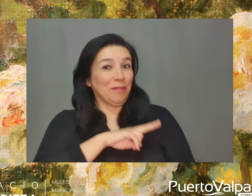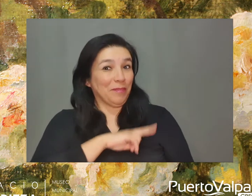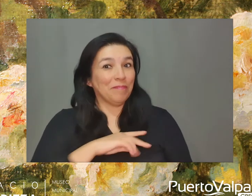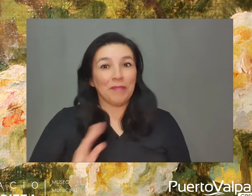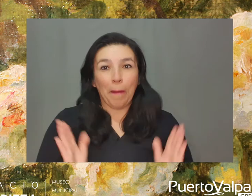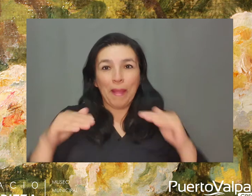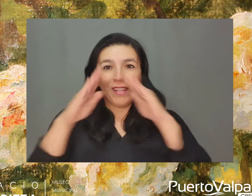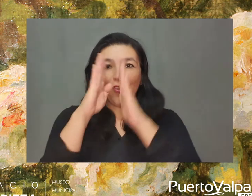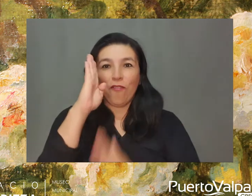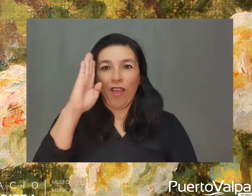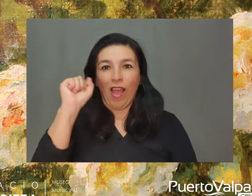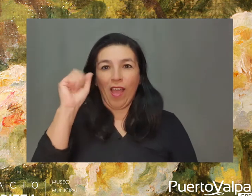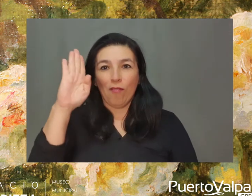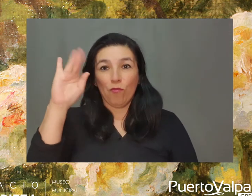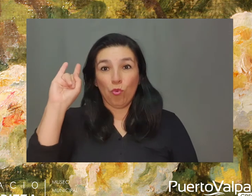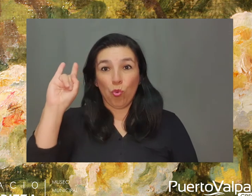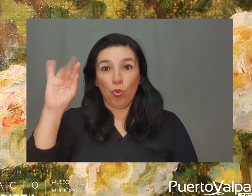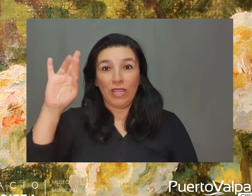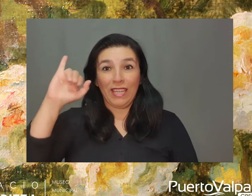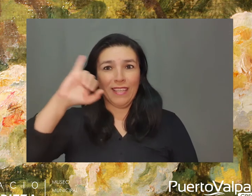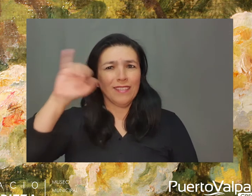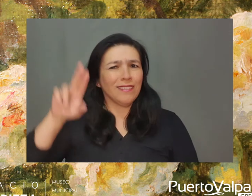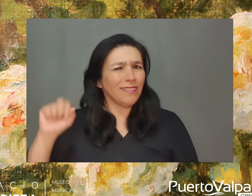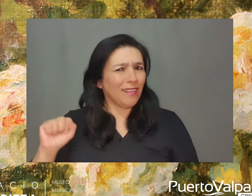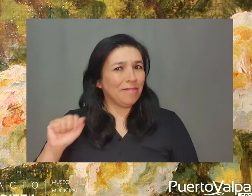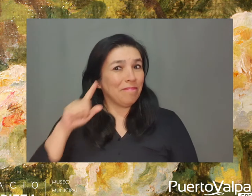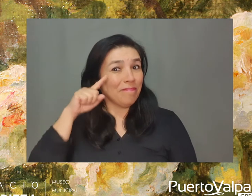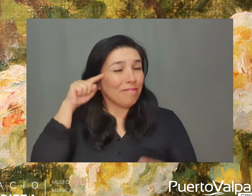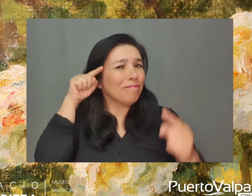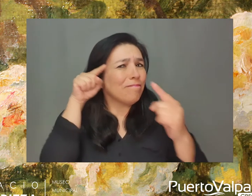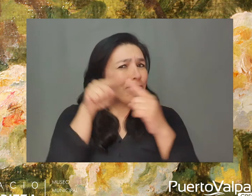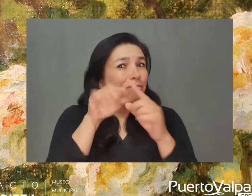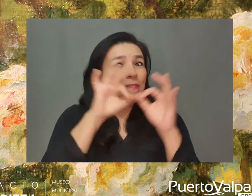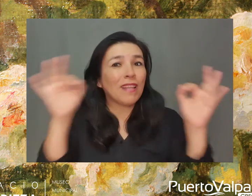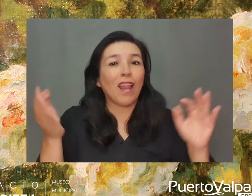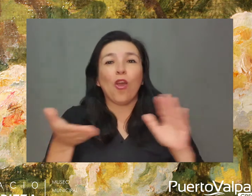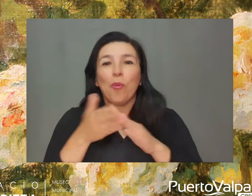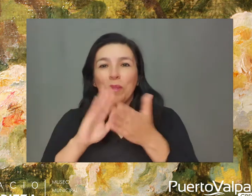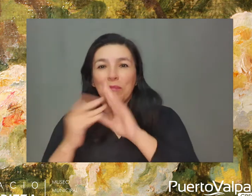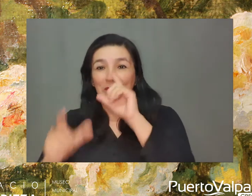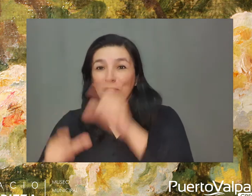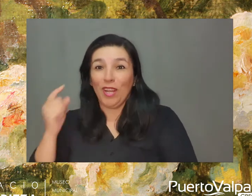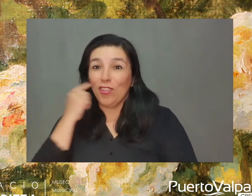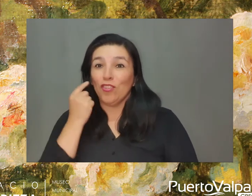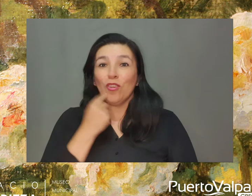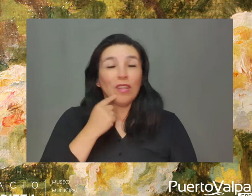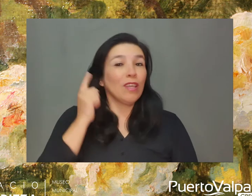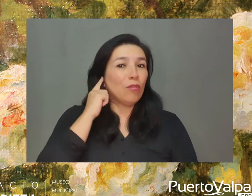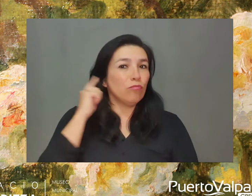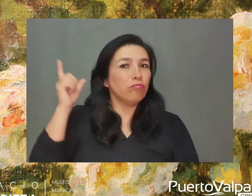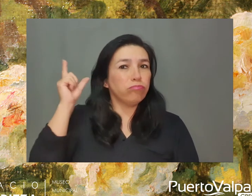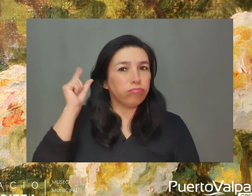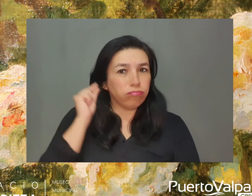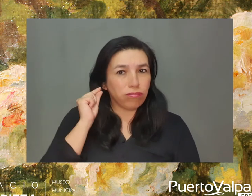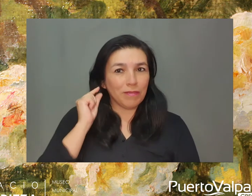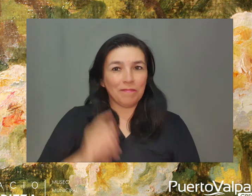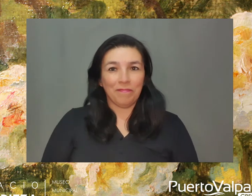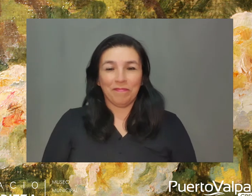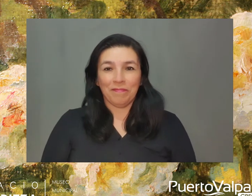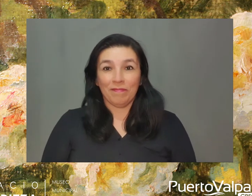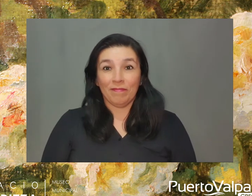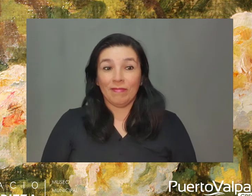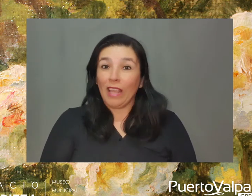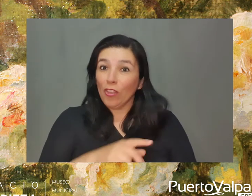Valparaíso Palacio Bavoriza y que están dirigidas especialmente a la comunidad de personas sordas y con baja audición.